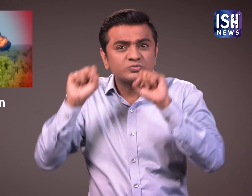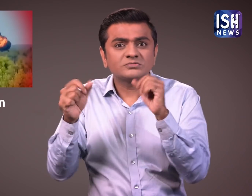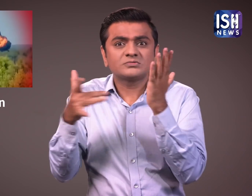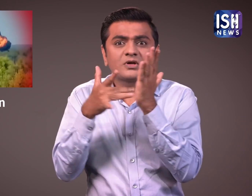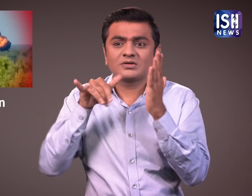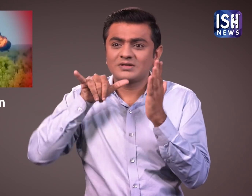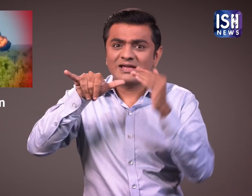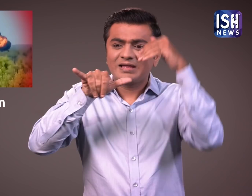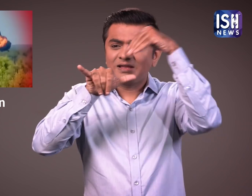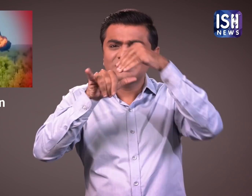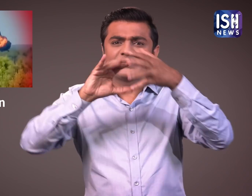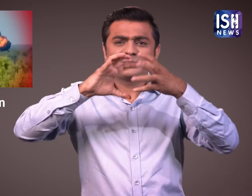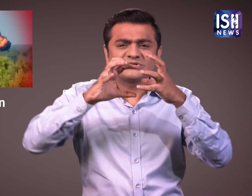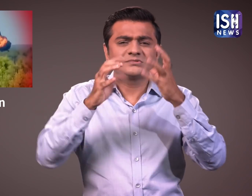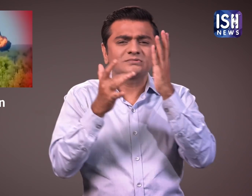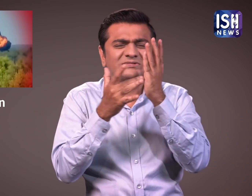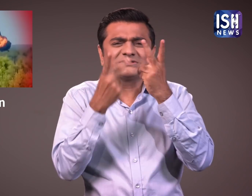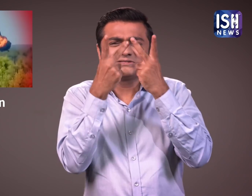शुरू से रूस में निर्मित किया गया था।